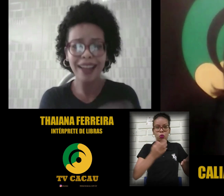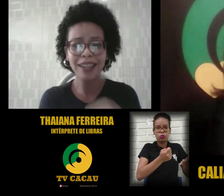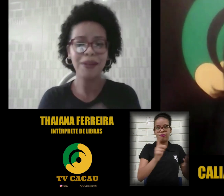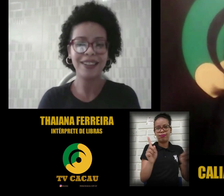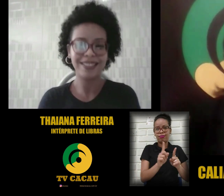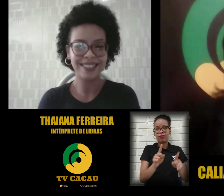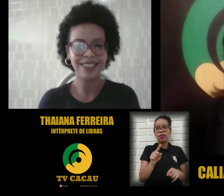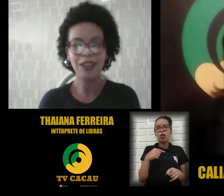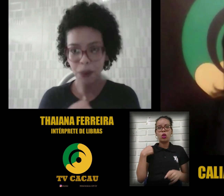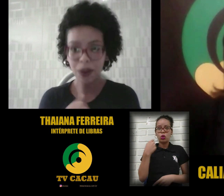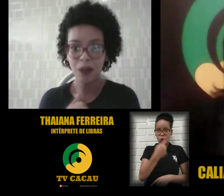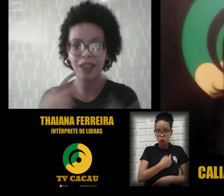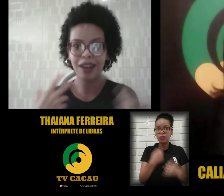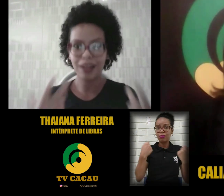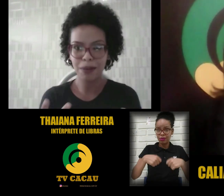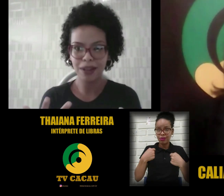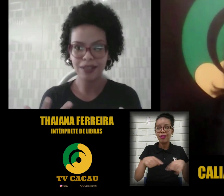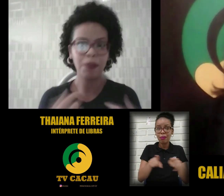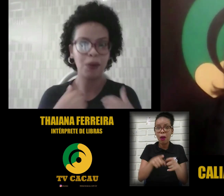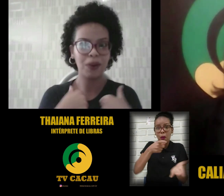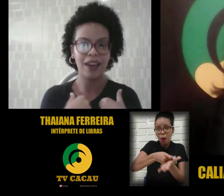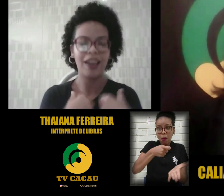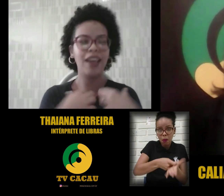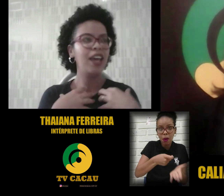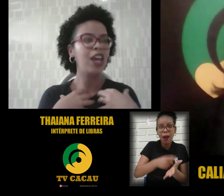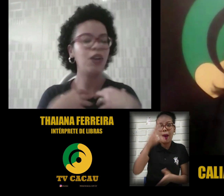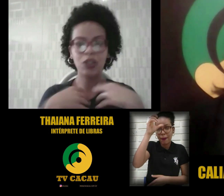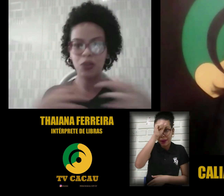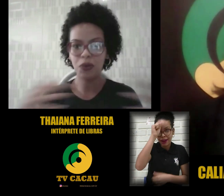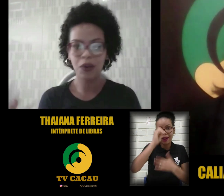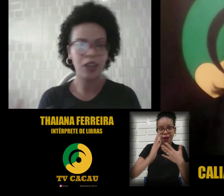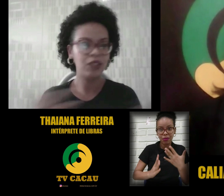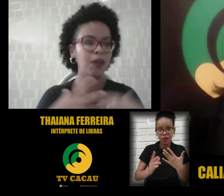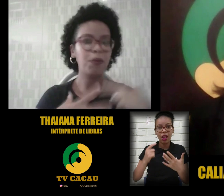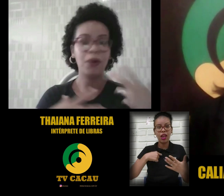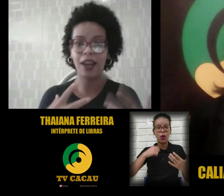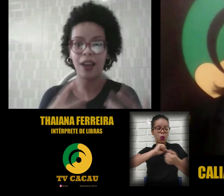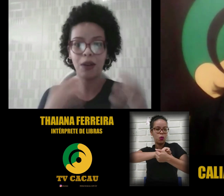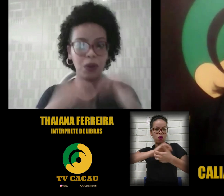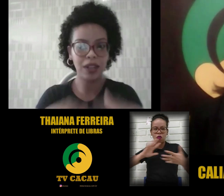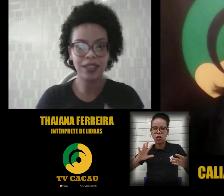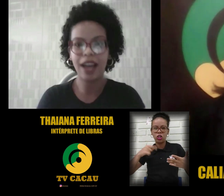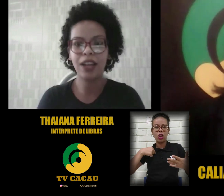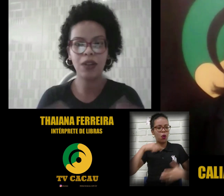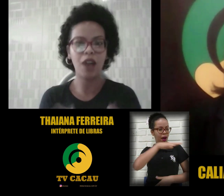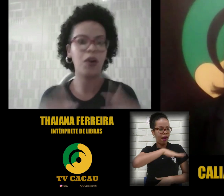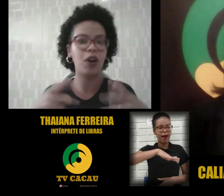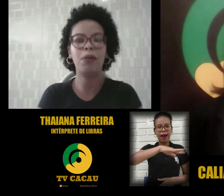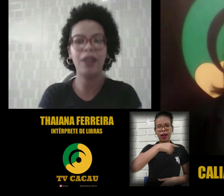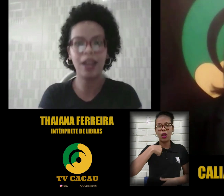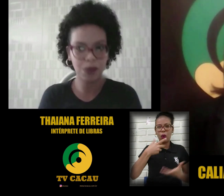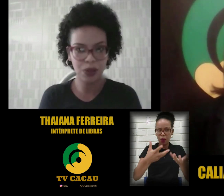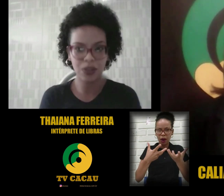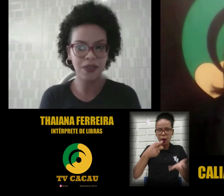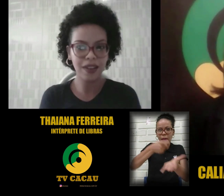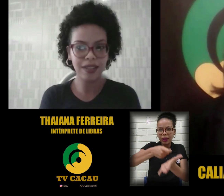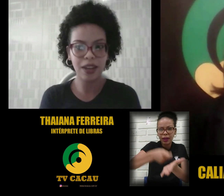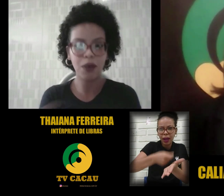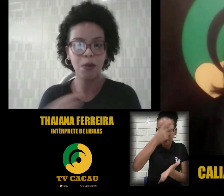a Libras, não é porque eu sei Libras, não é porque eu já sou fluente, não é porque eu estou nessa área que eu quero obrigar as pessoas a fazer o